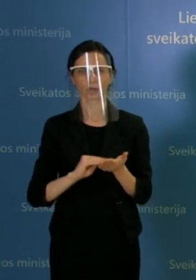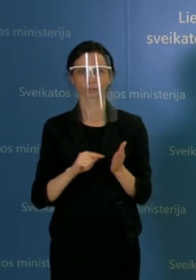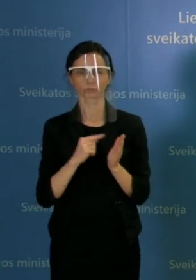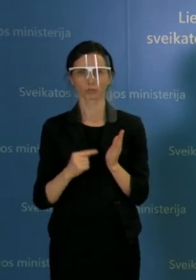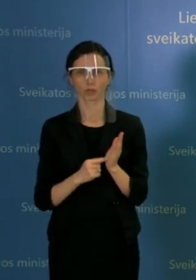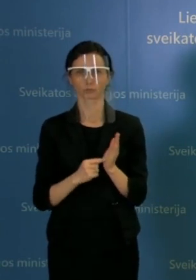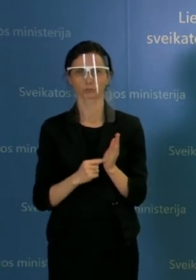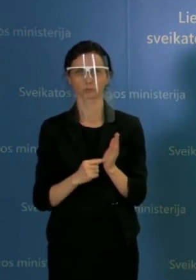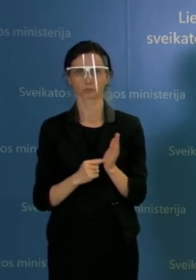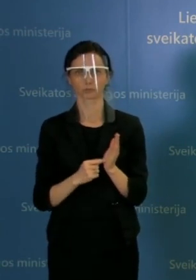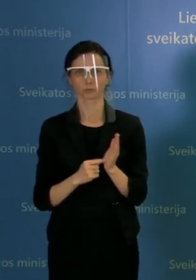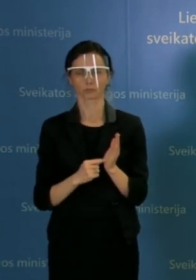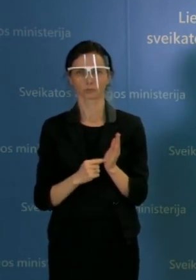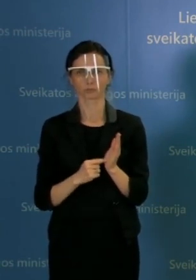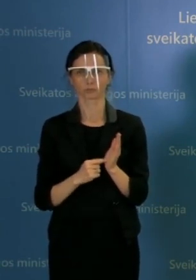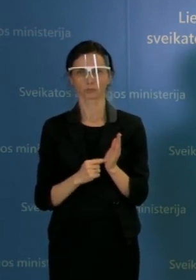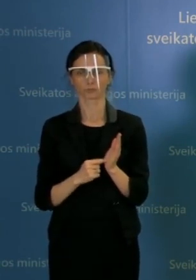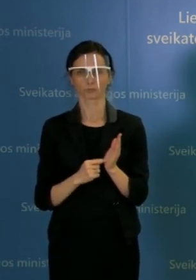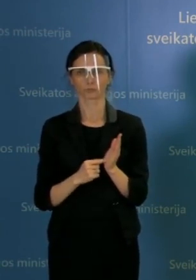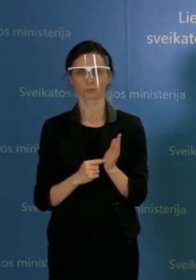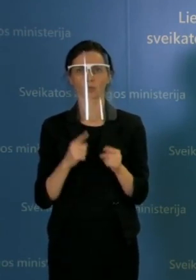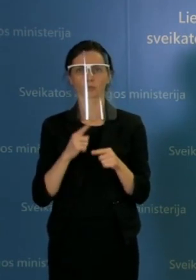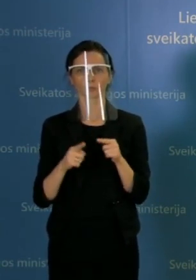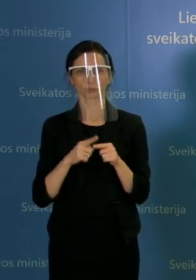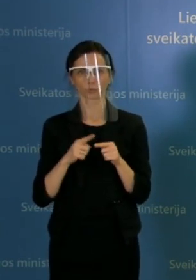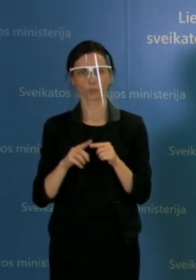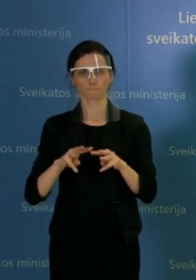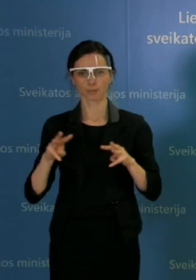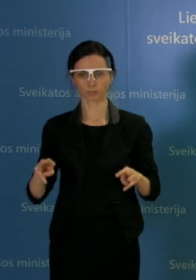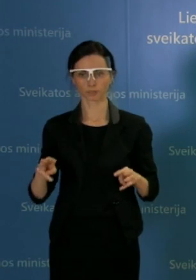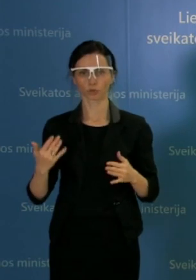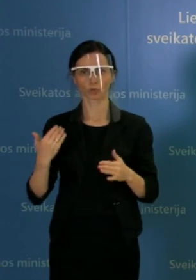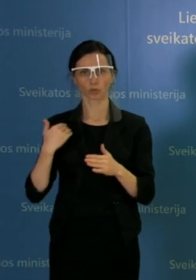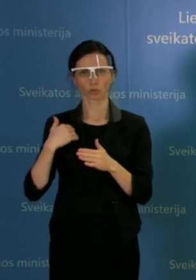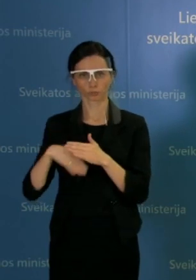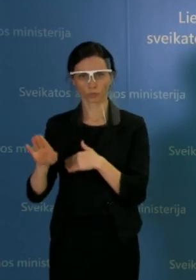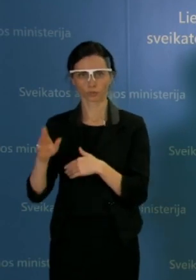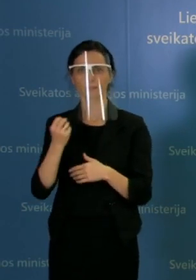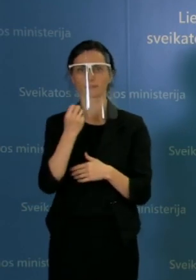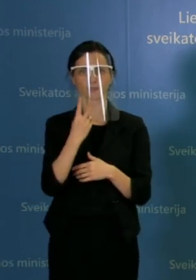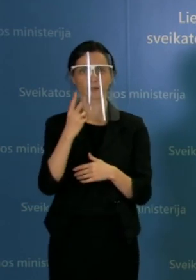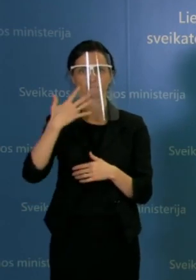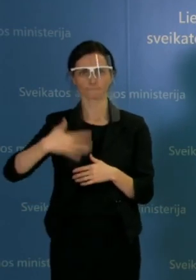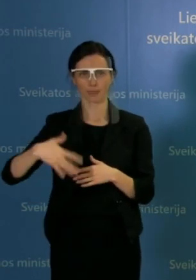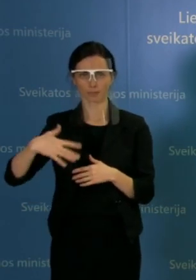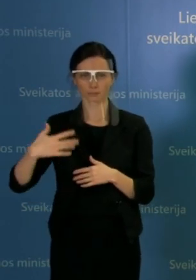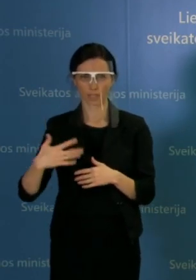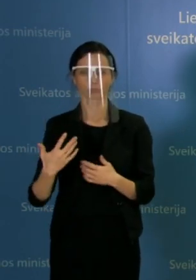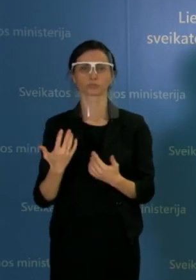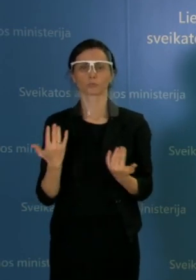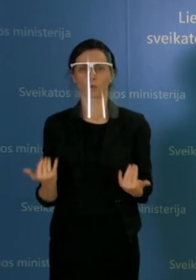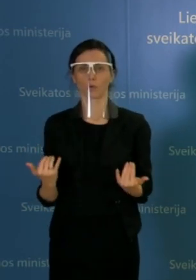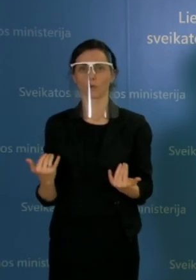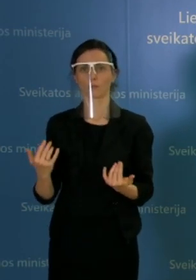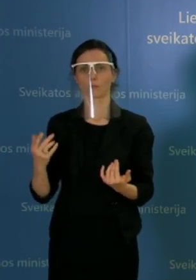kolegė, matau, yra prisijungusi. Tačiau noriu pasakyti, kad mes su ministru išvyksime 12.50, kaip ir žadėjome. O mano